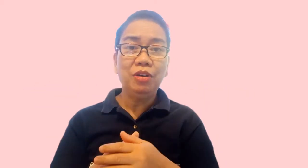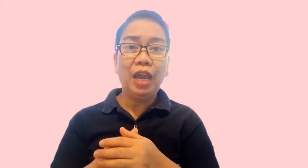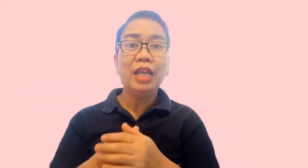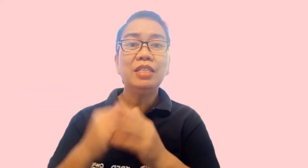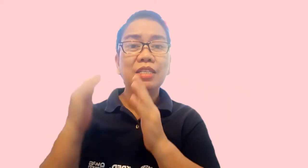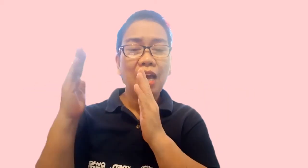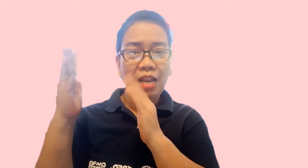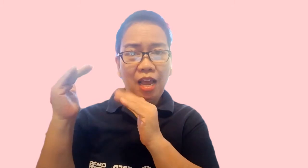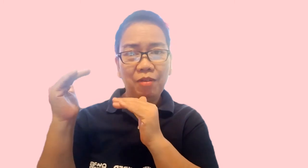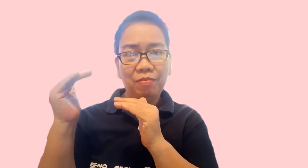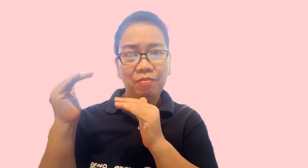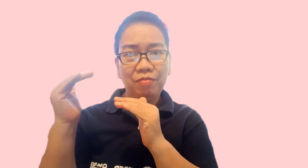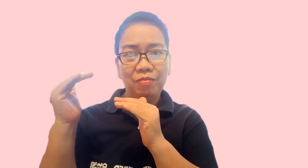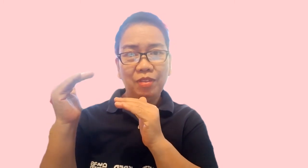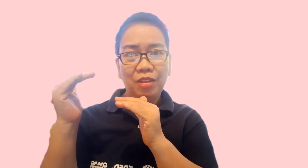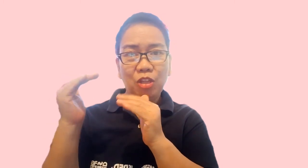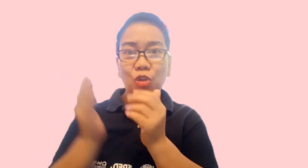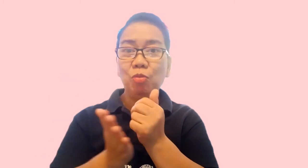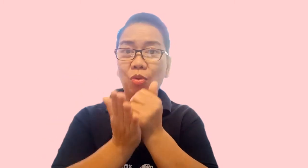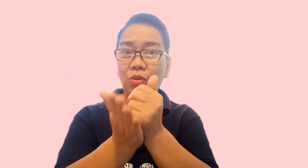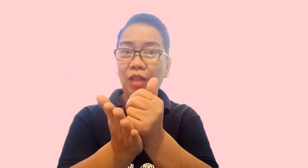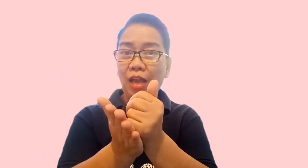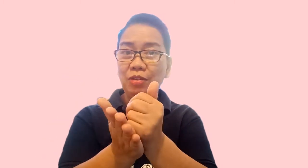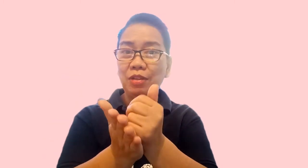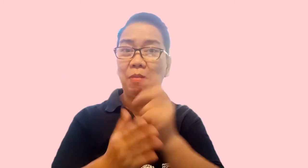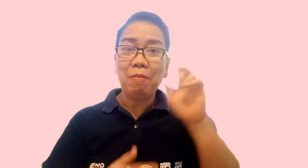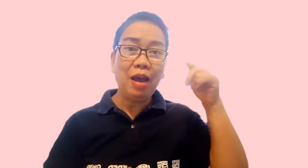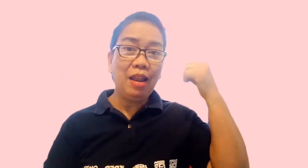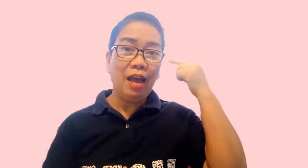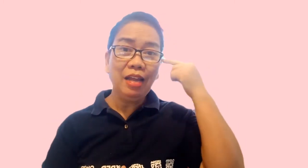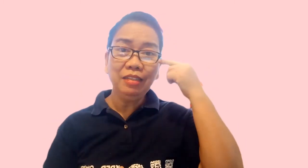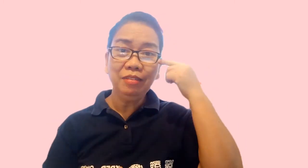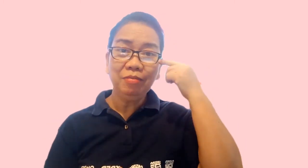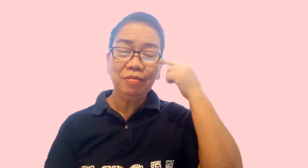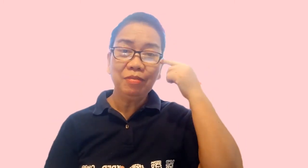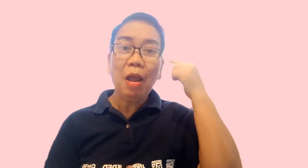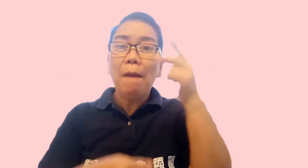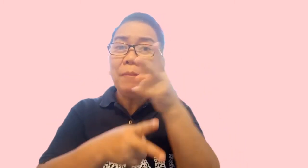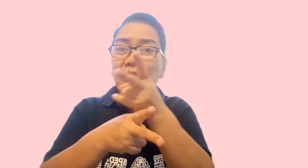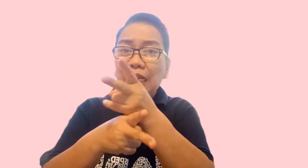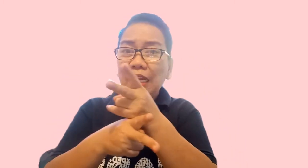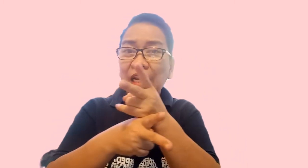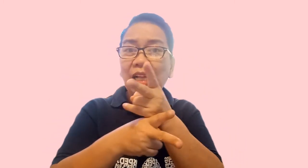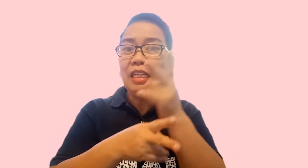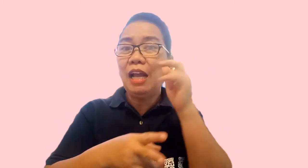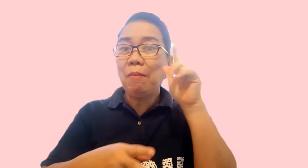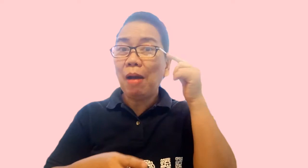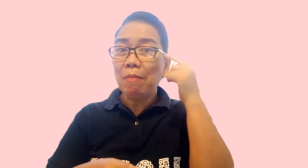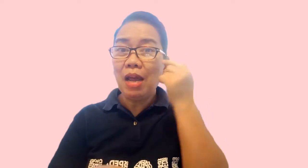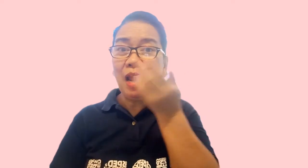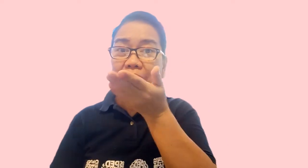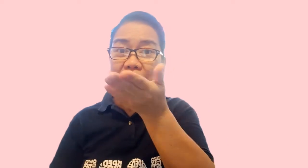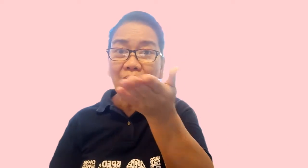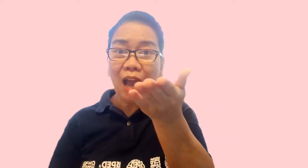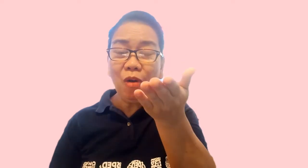and sana tumulong tayo sa pamahalaan. Bantayan natin ang pamahalaan ikaw